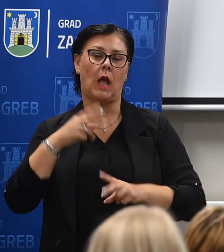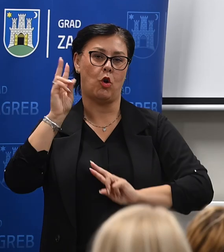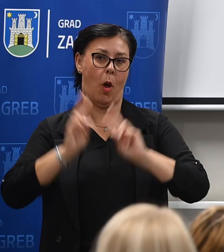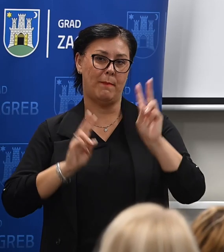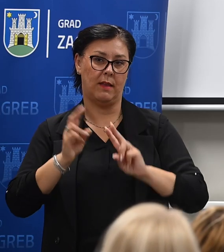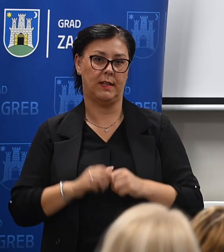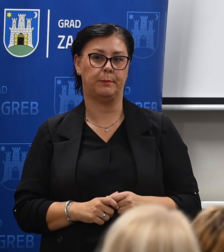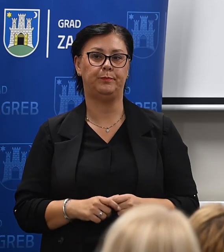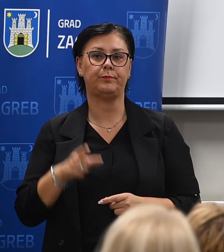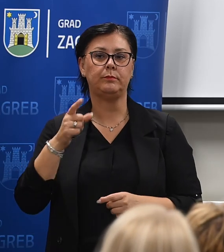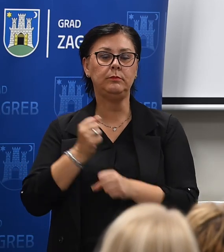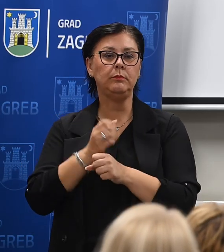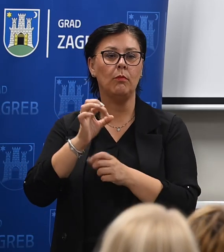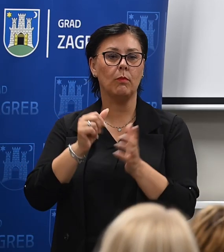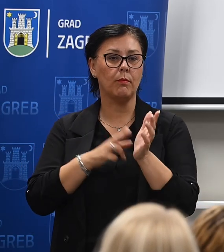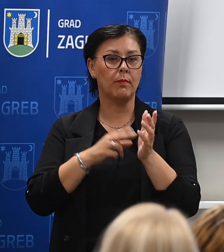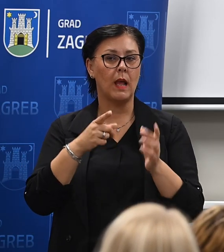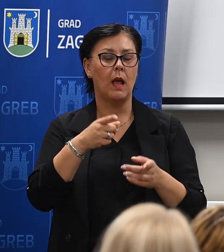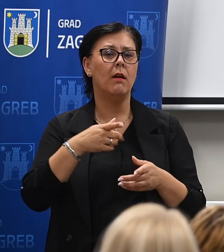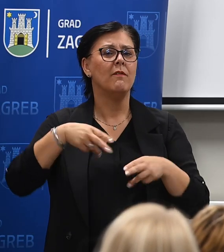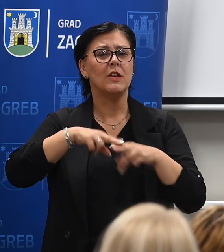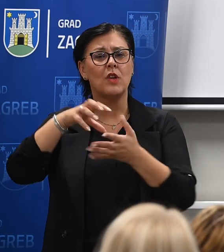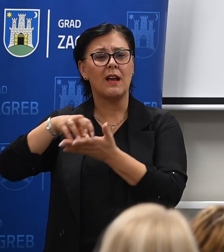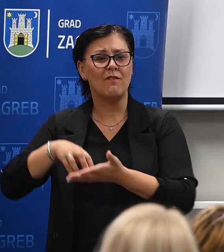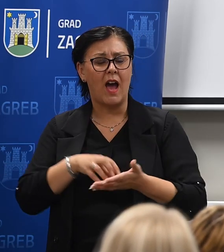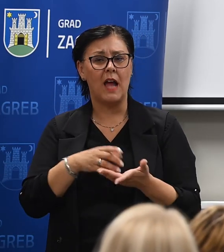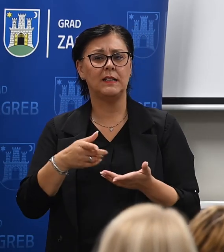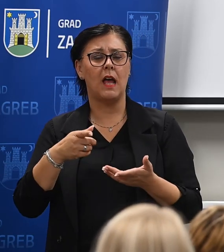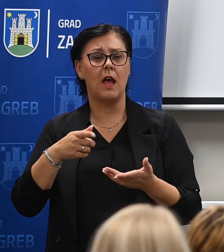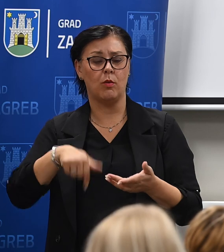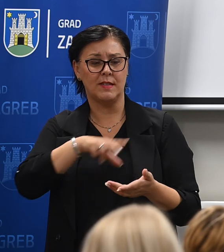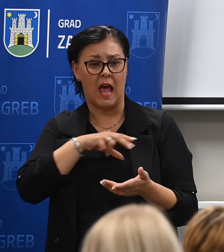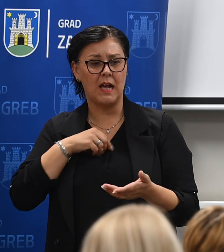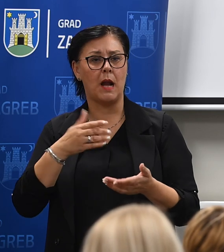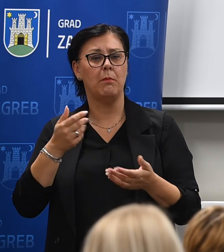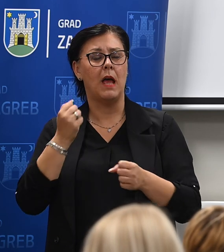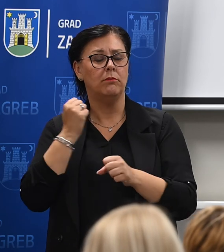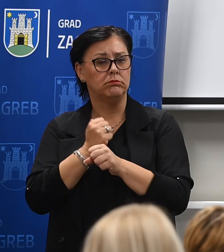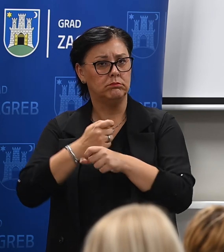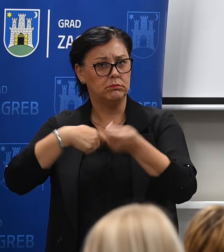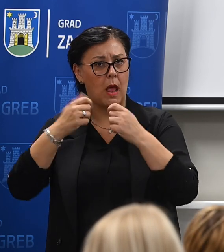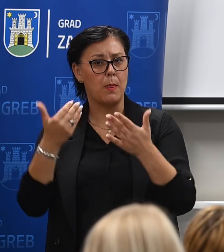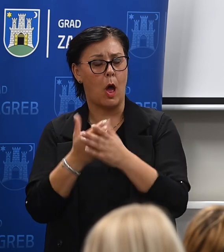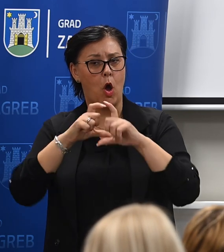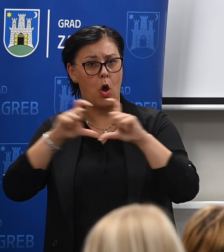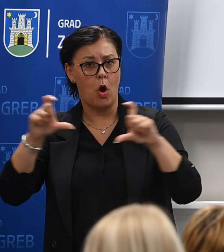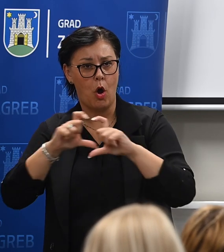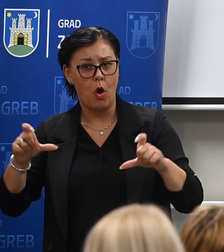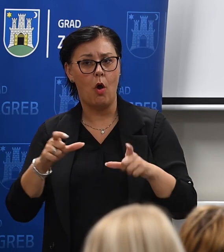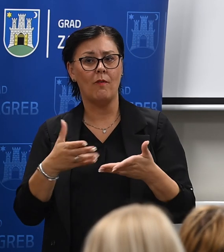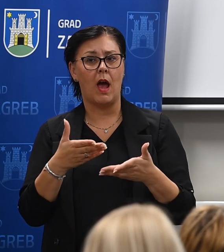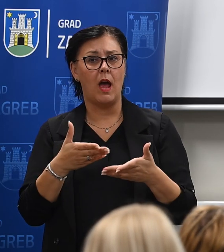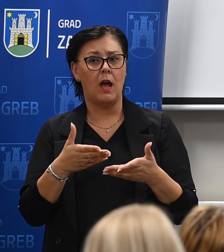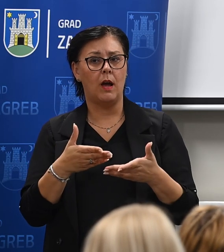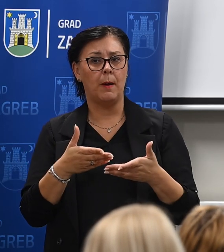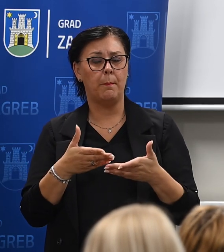U većem dijelu zagledačkih partova rade se nove stambene zgrade. Tu količinu zgrade